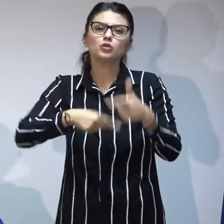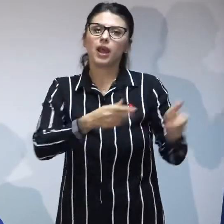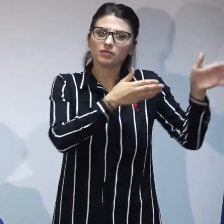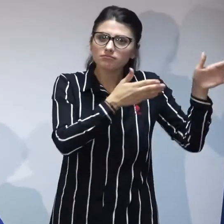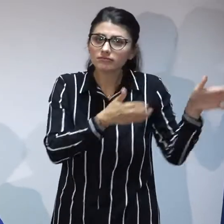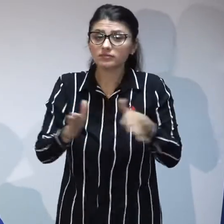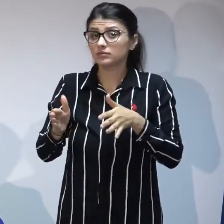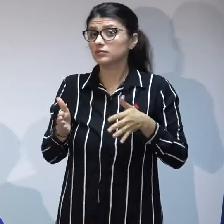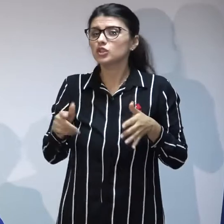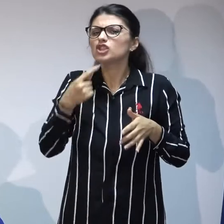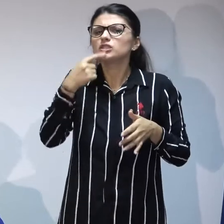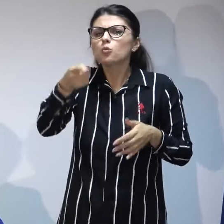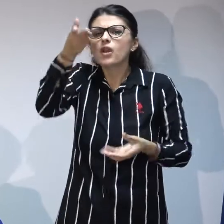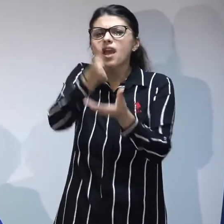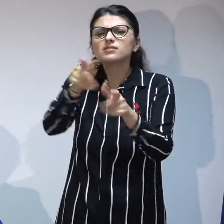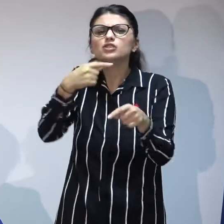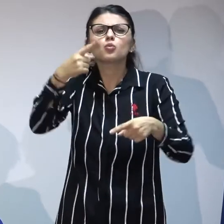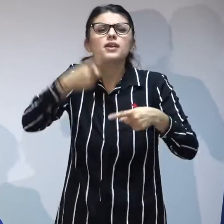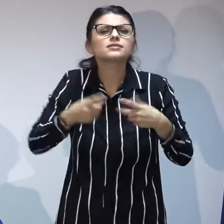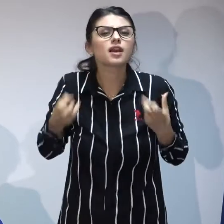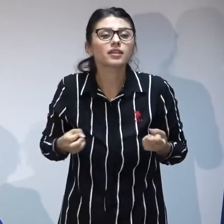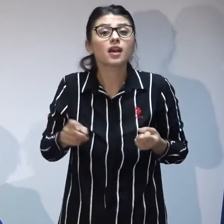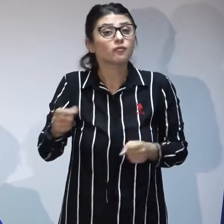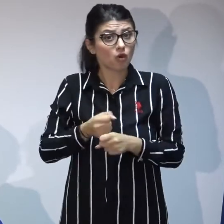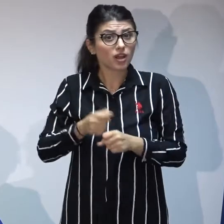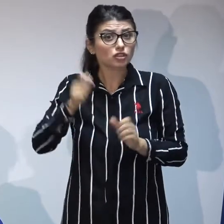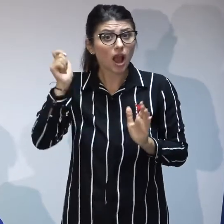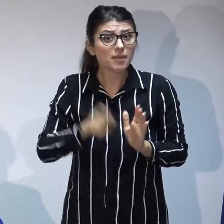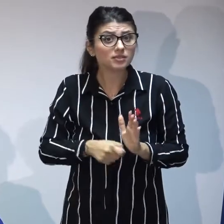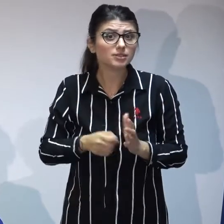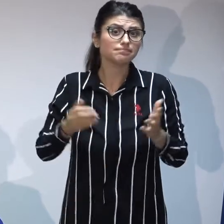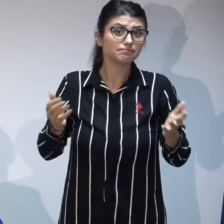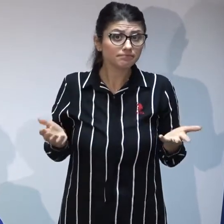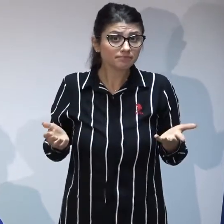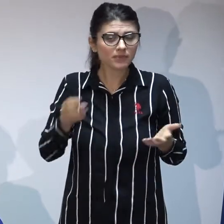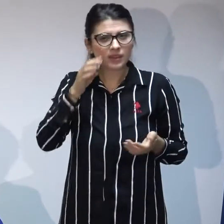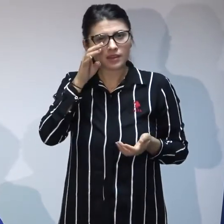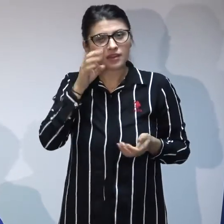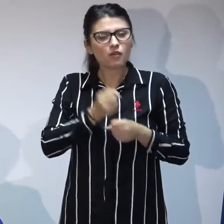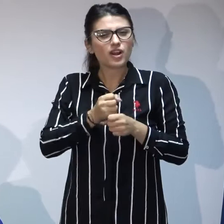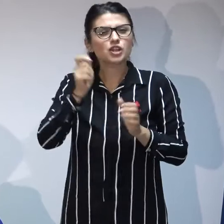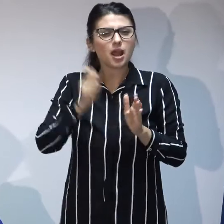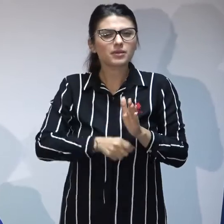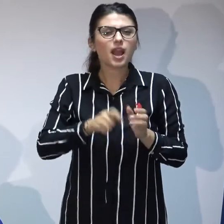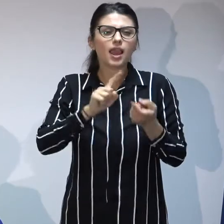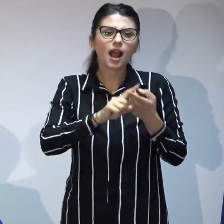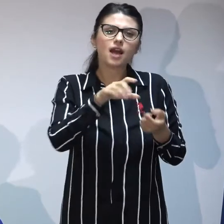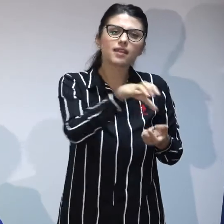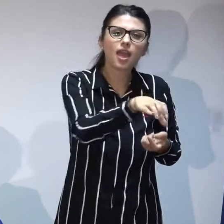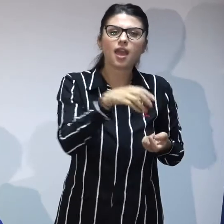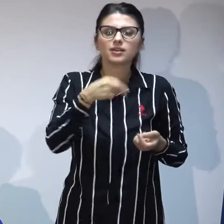prin care vom aplica contravenții pe zona de adopții